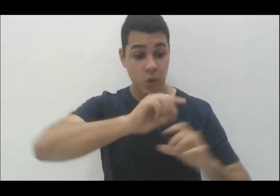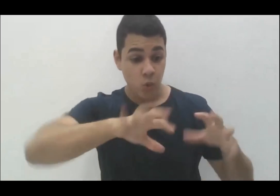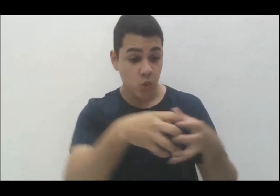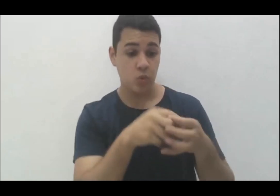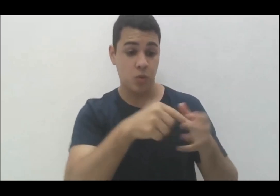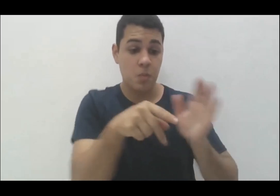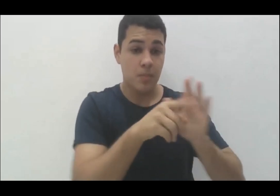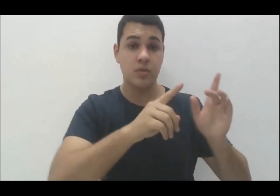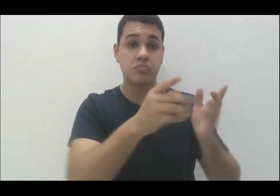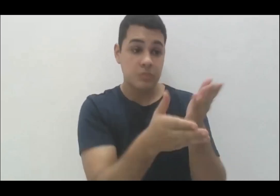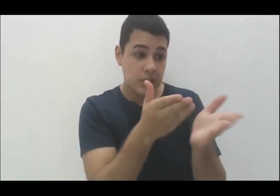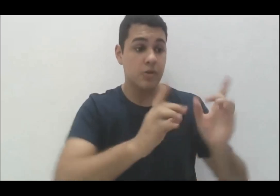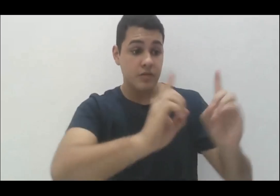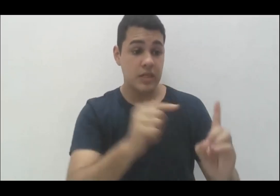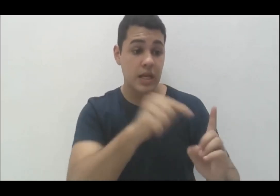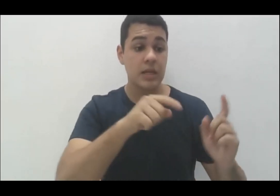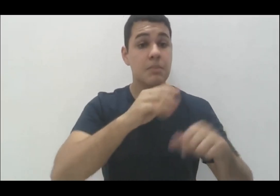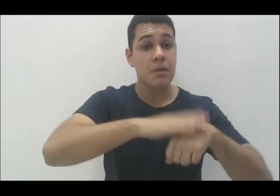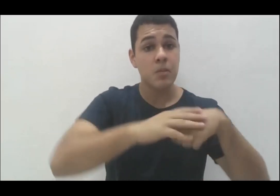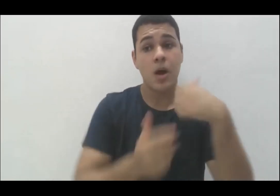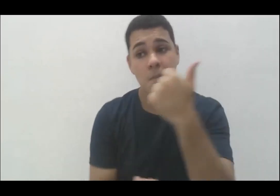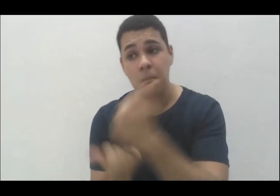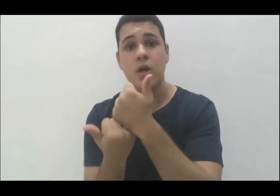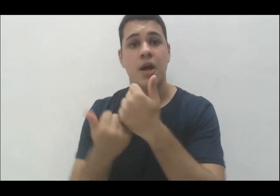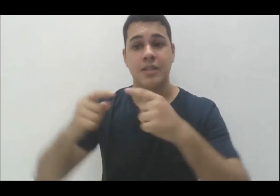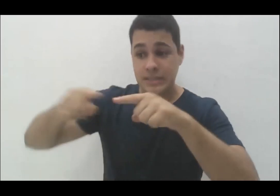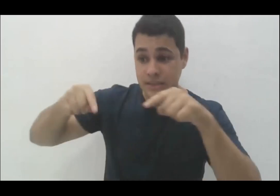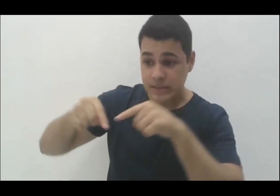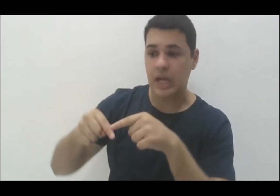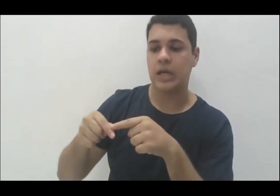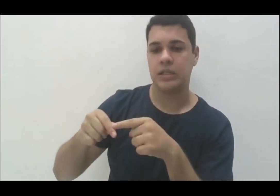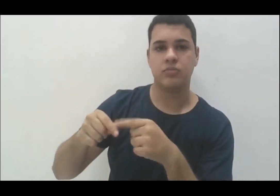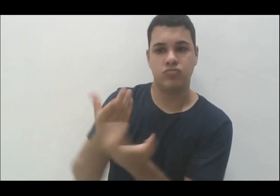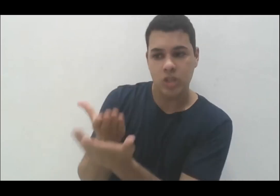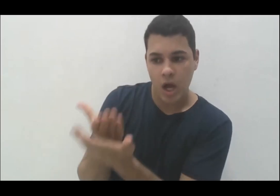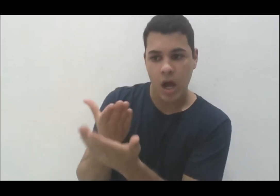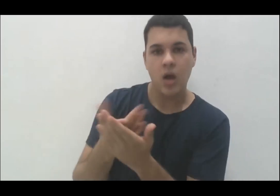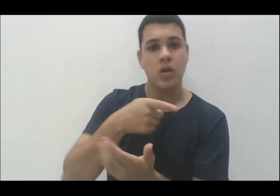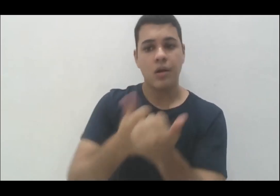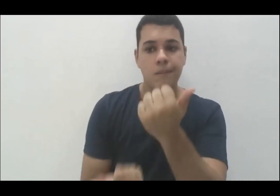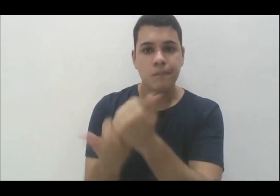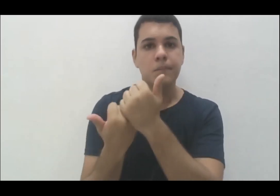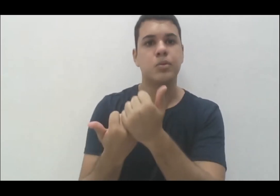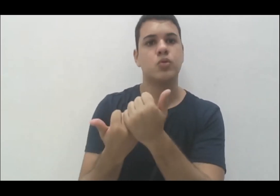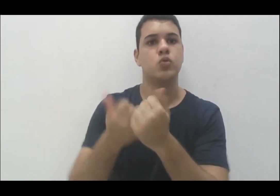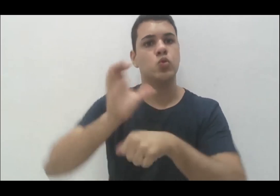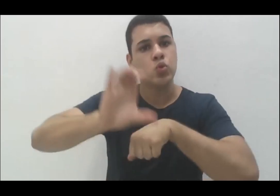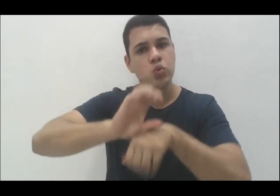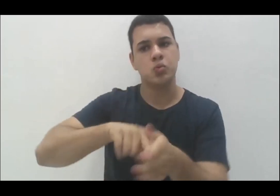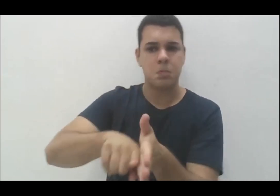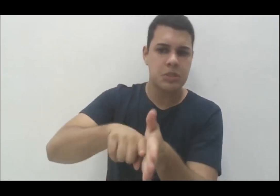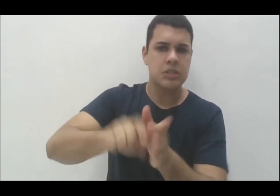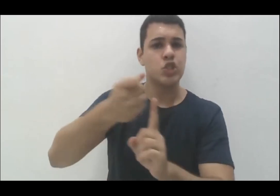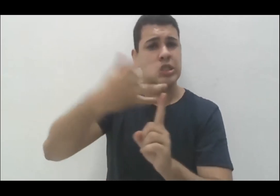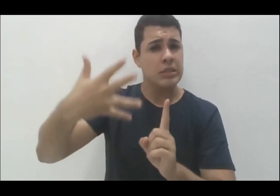suporte, o apoio na sala de aula, no espaço de ensino, pesquisa e extensão para esse estudante e não o